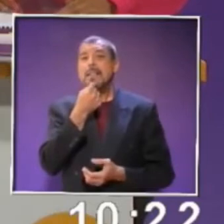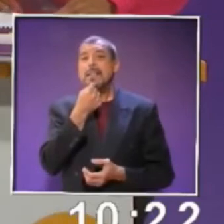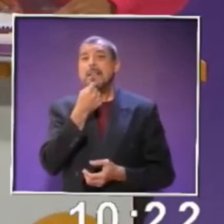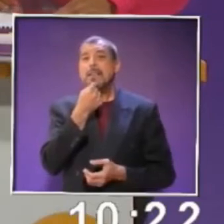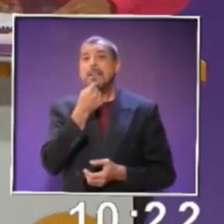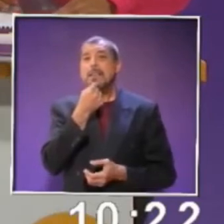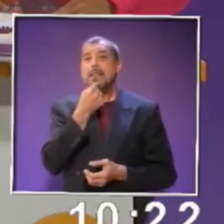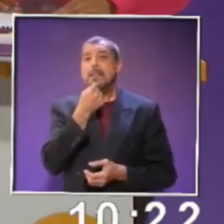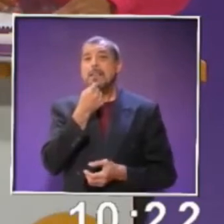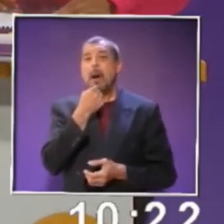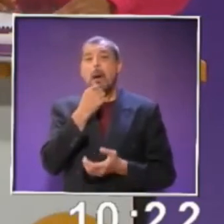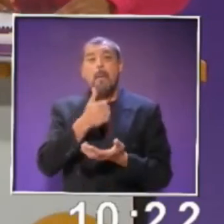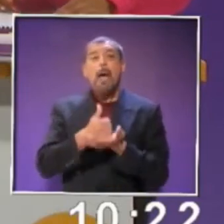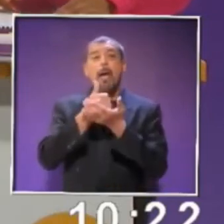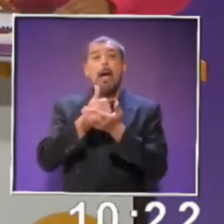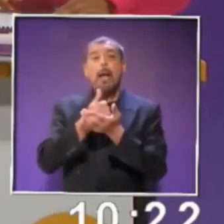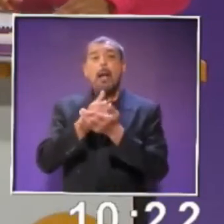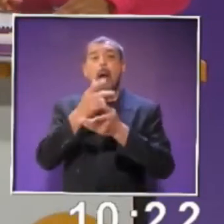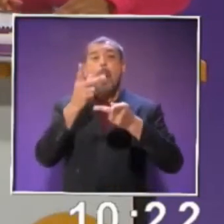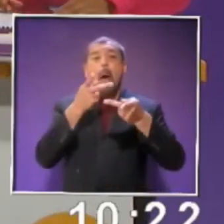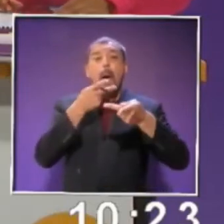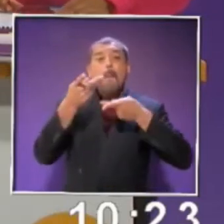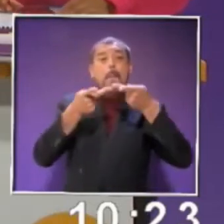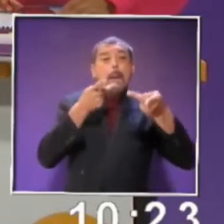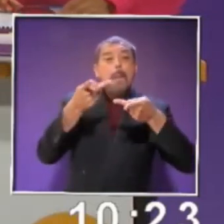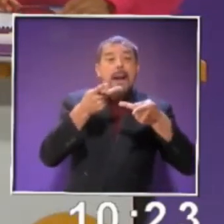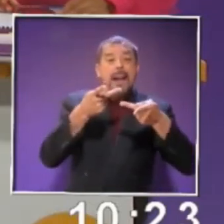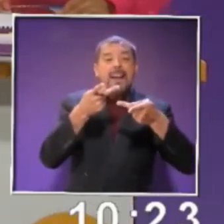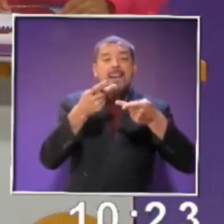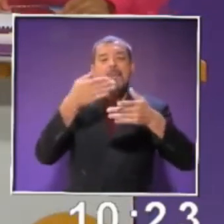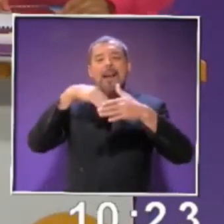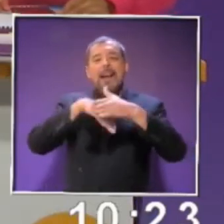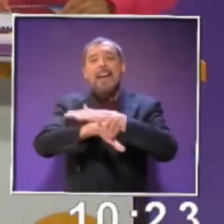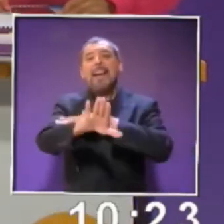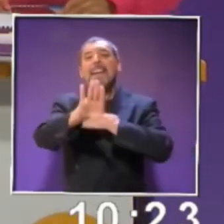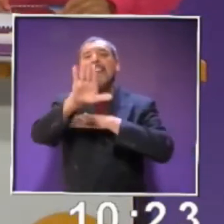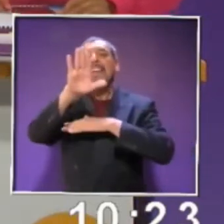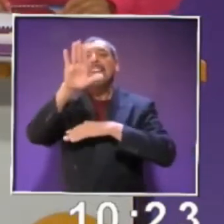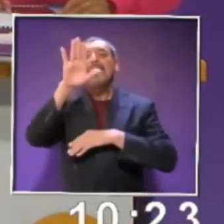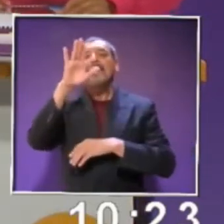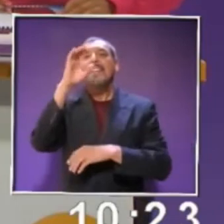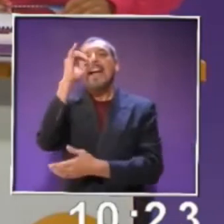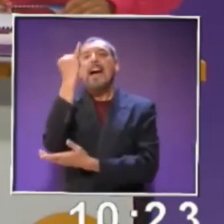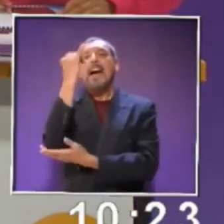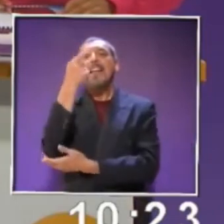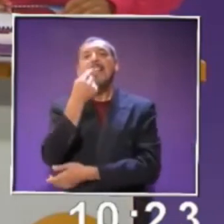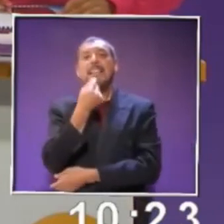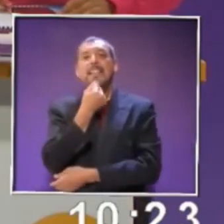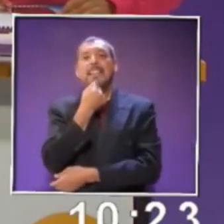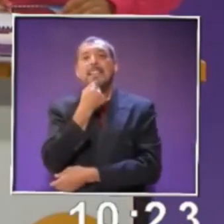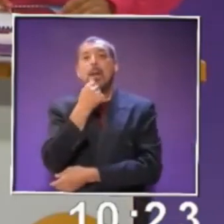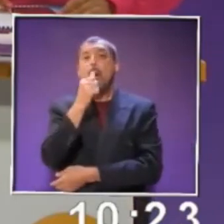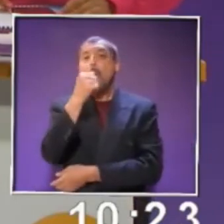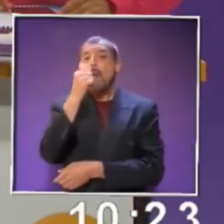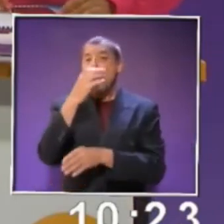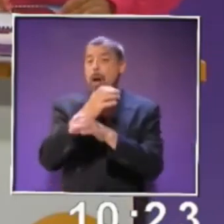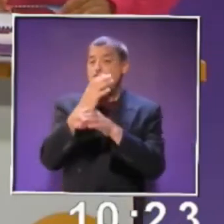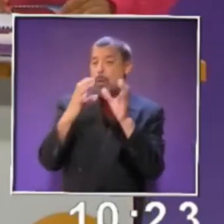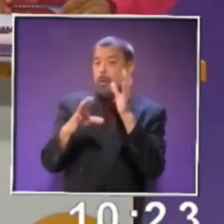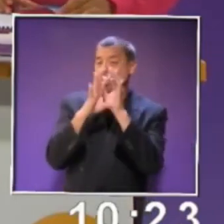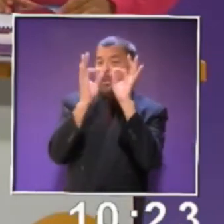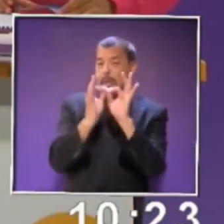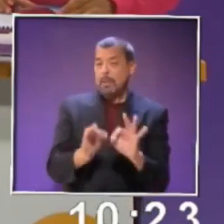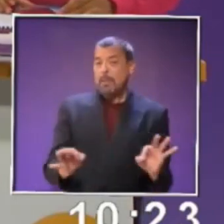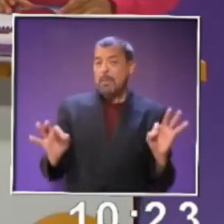transición a preescolar. Bueno, para poder continuar, puedo mencionarles de algo muy importante que también